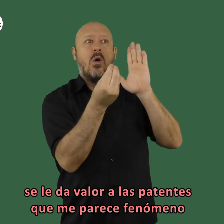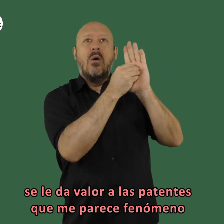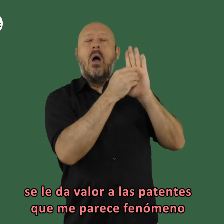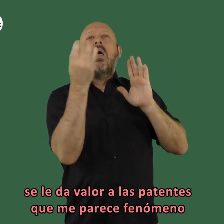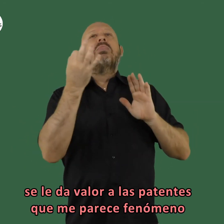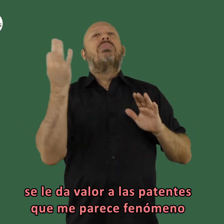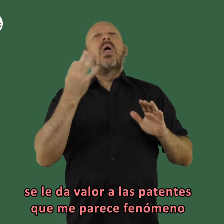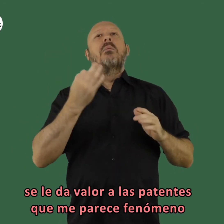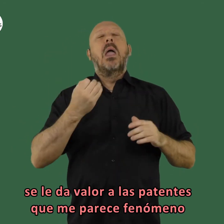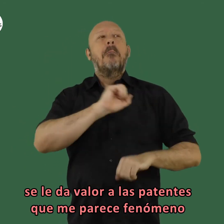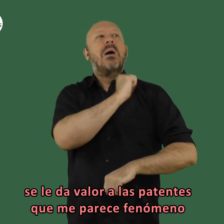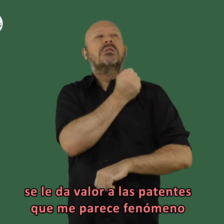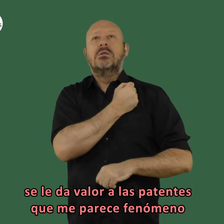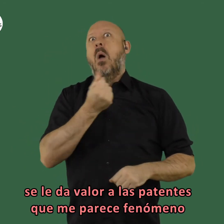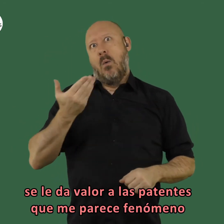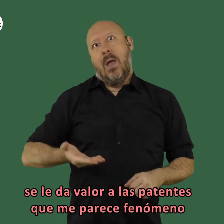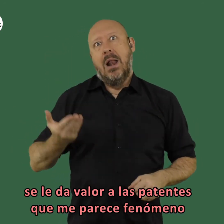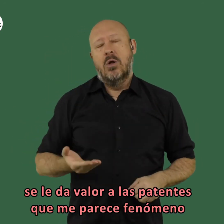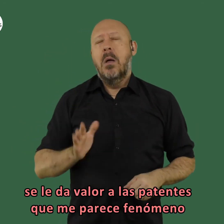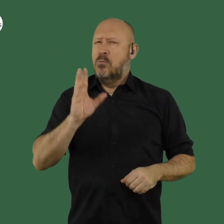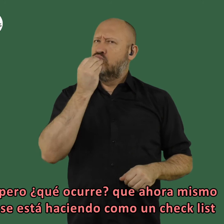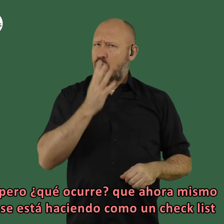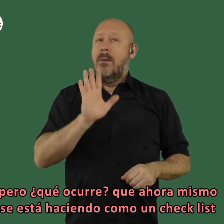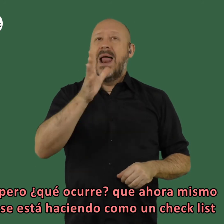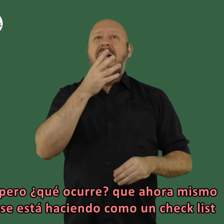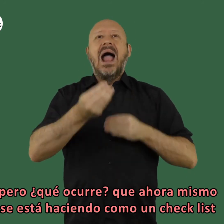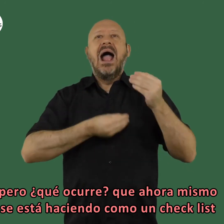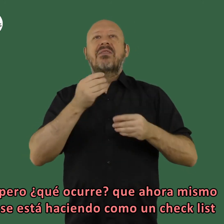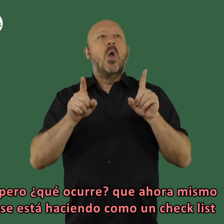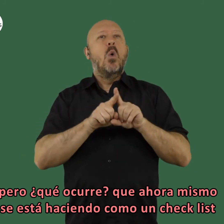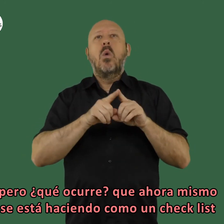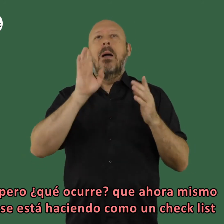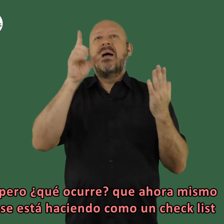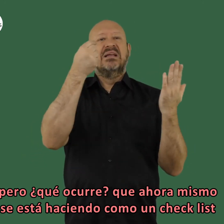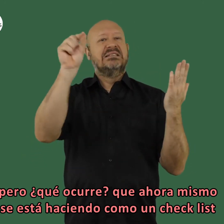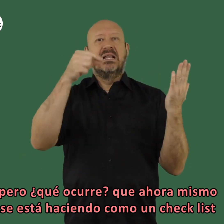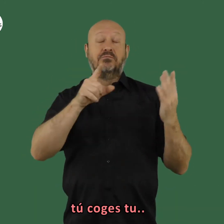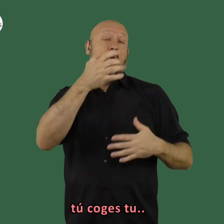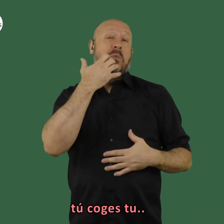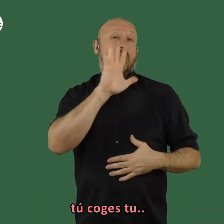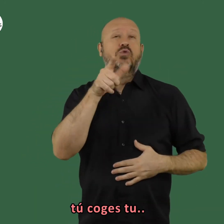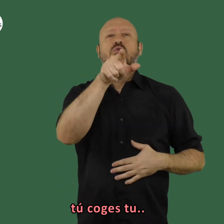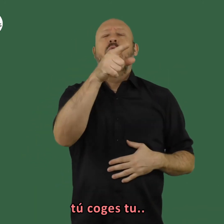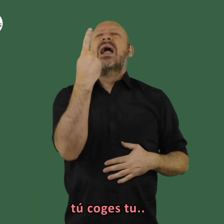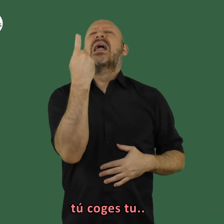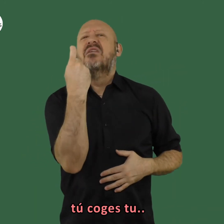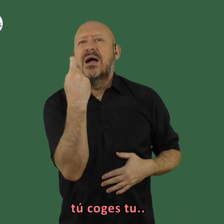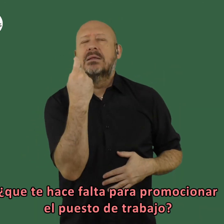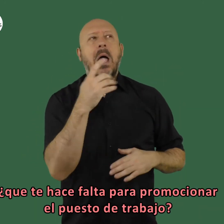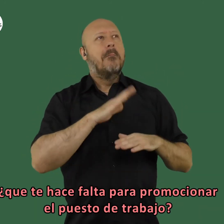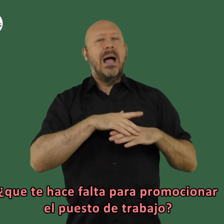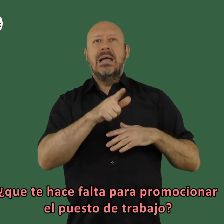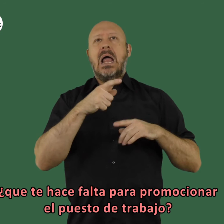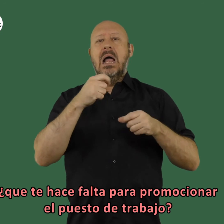currículum se le da valor a las patentes que me parece fenómeno pero qué ocurre que ahora mismo se está haciendo como un checklist tú coges tú qué